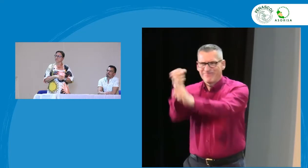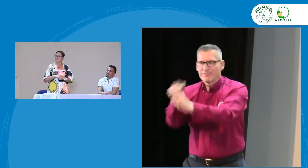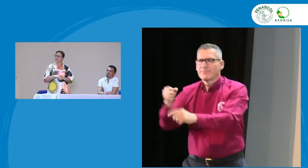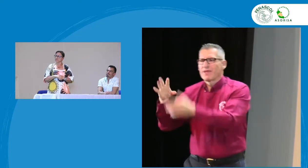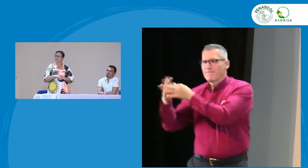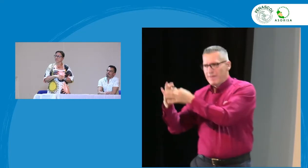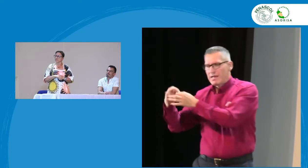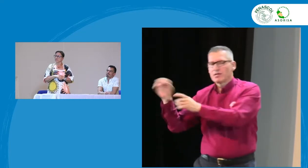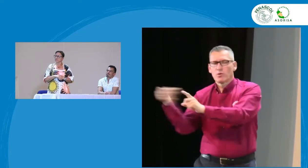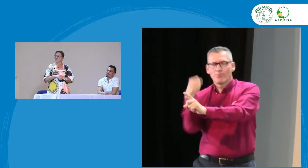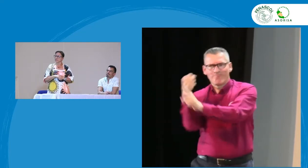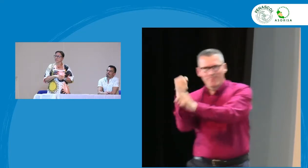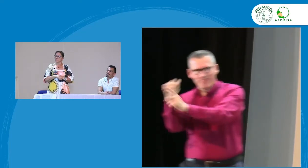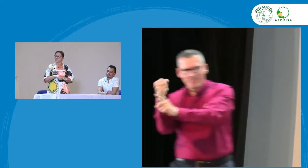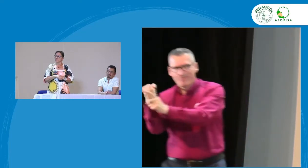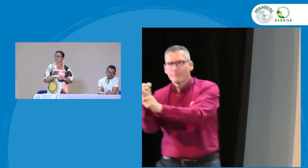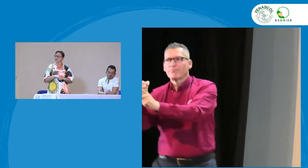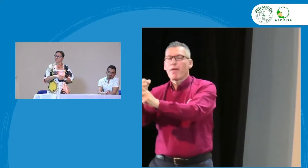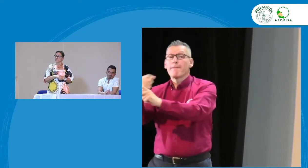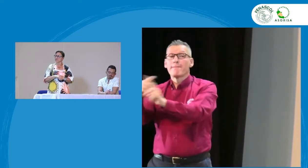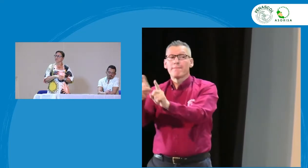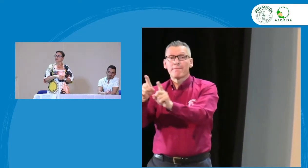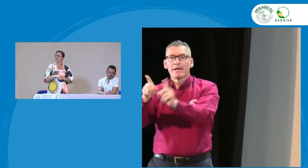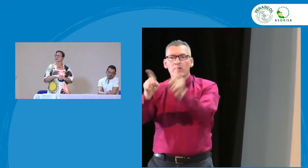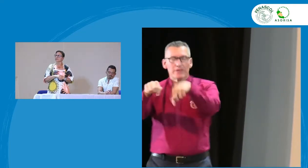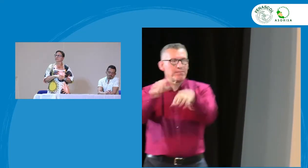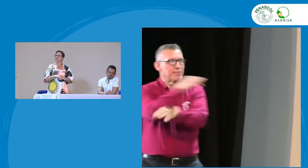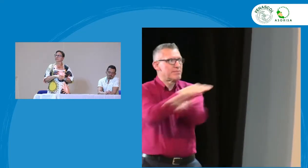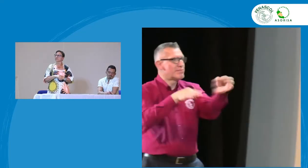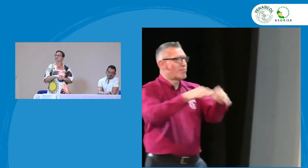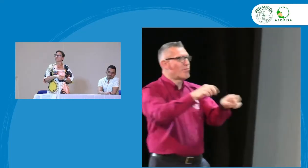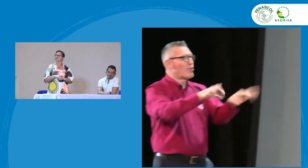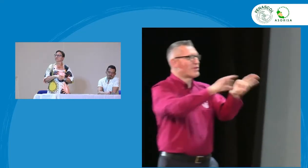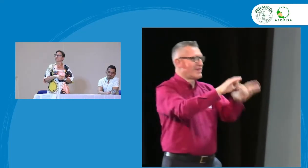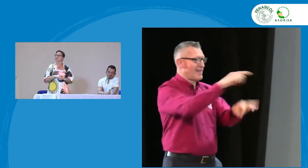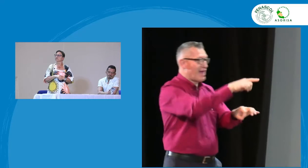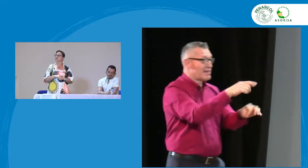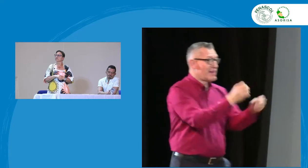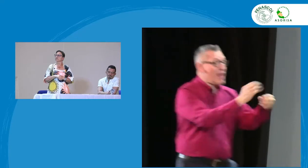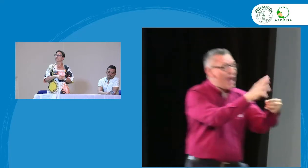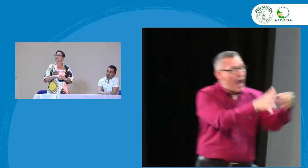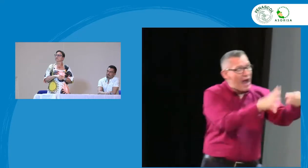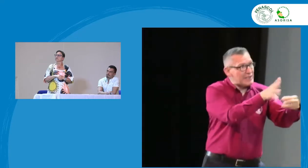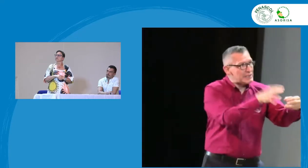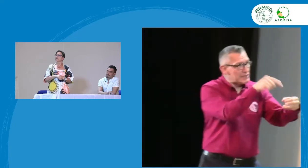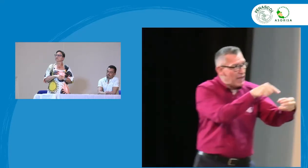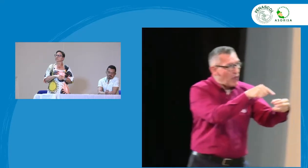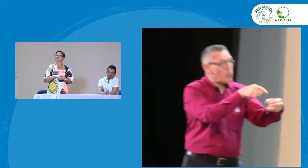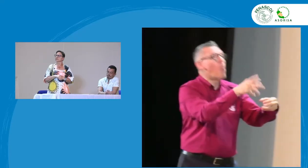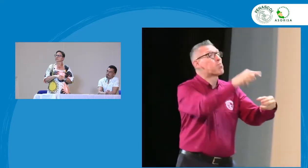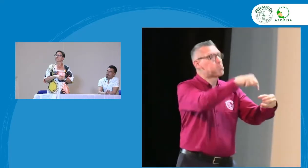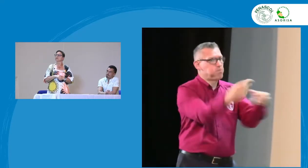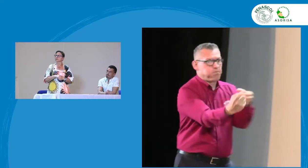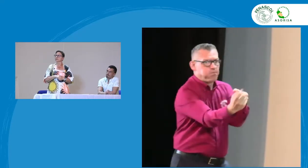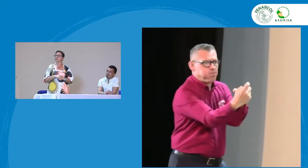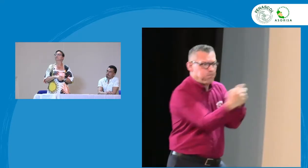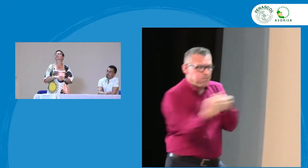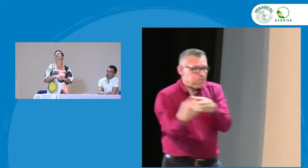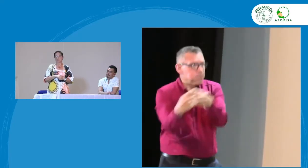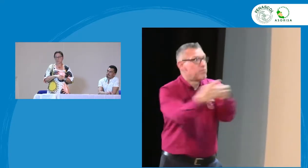y estamos buscando haciendo esta incidencia frente a los actores estatales de los que tú hablas pero